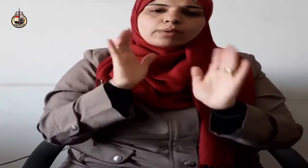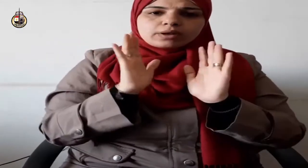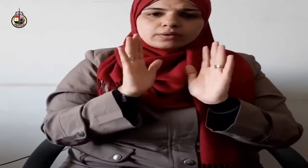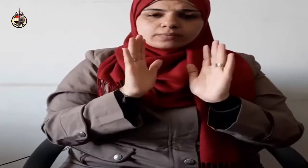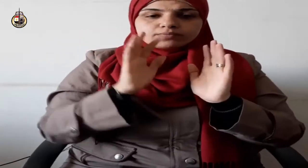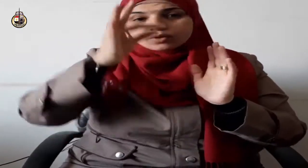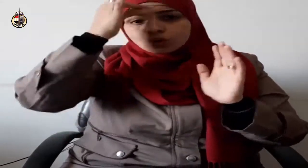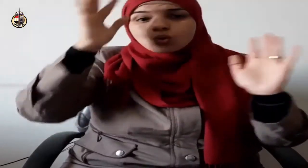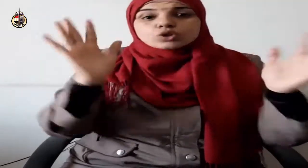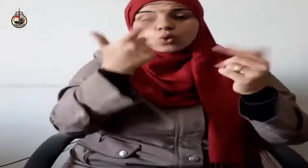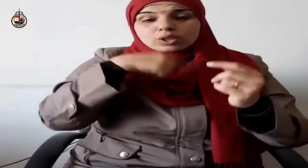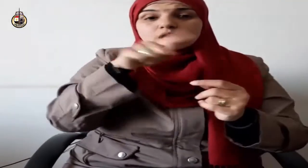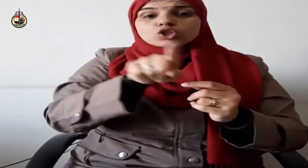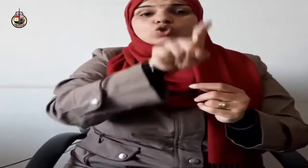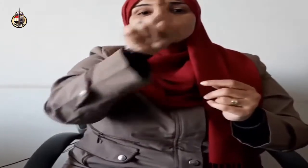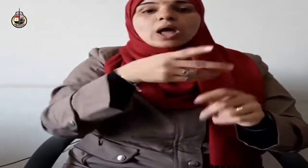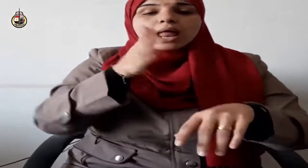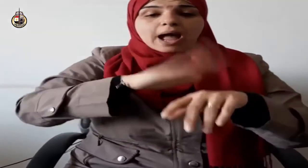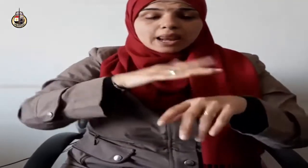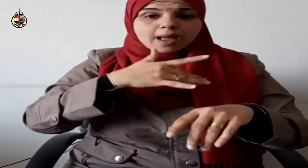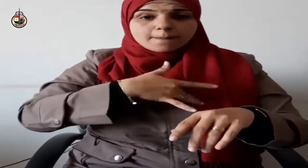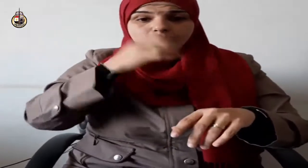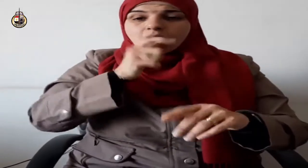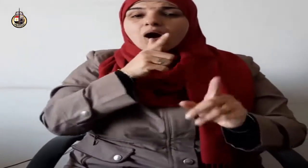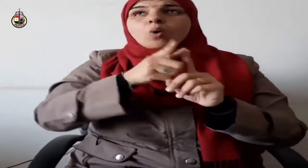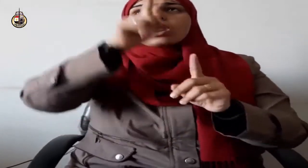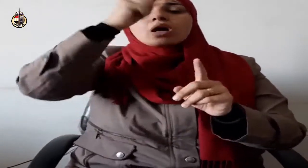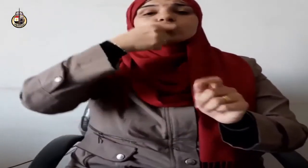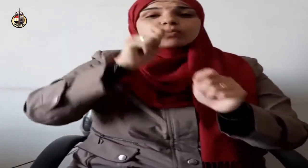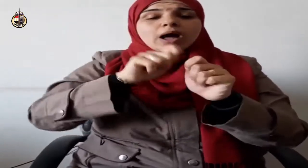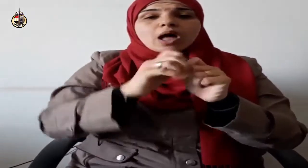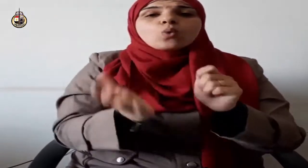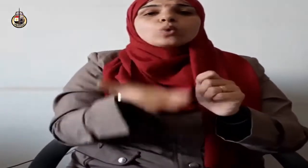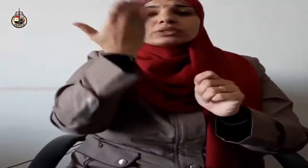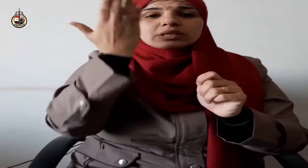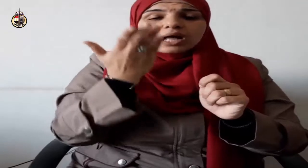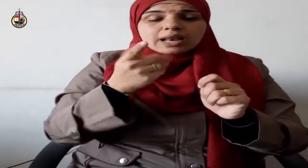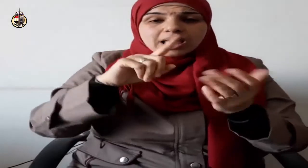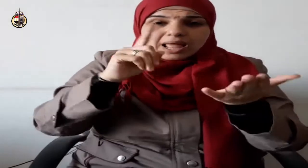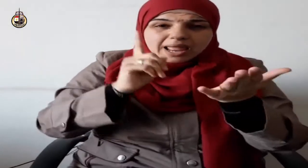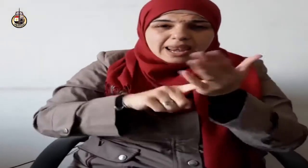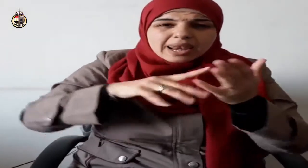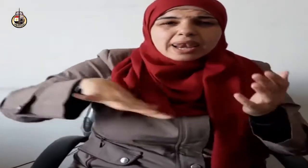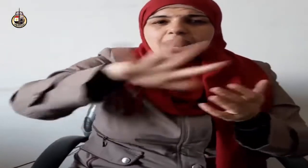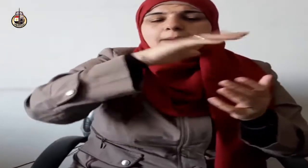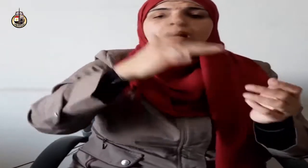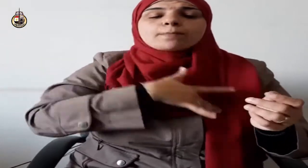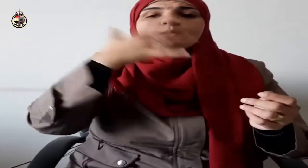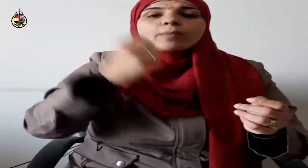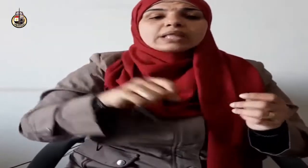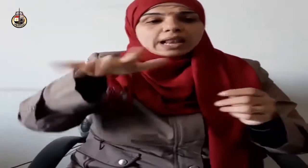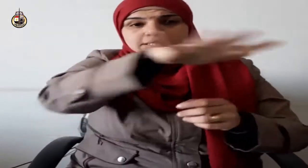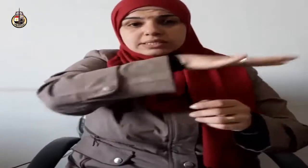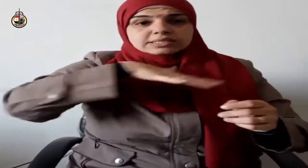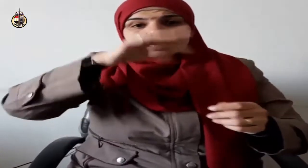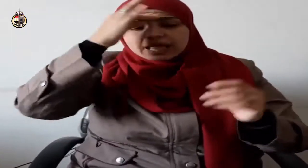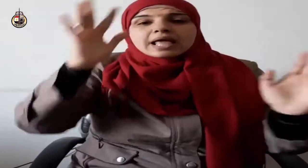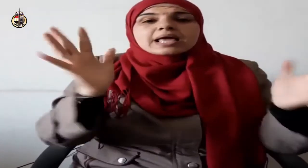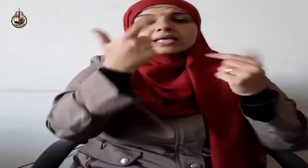أمنه الناس على دمائهم وأموالهم وعندما سئل الحسن البصري